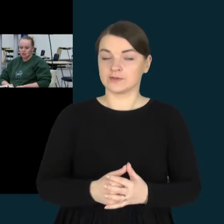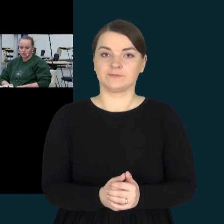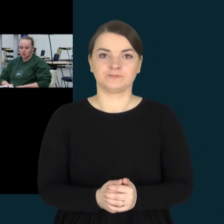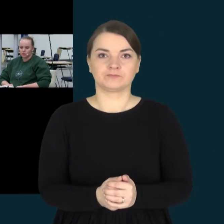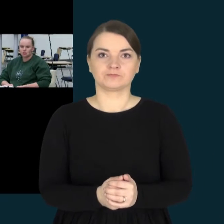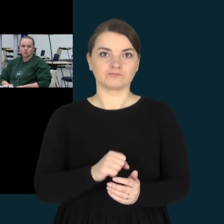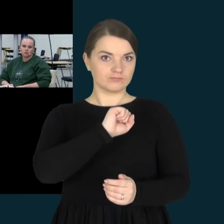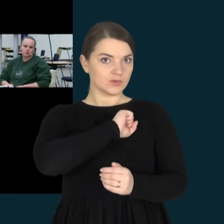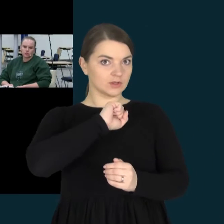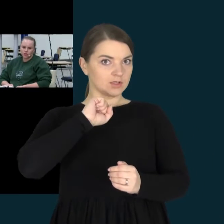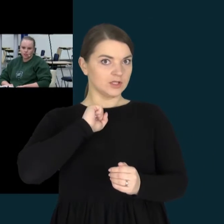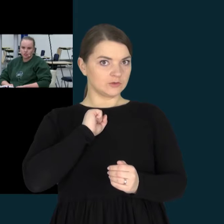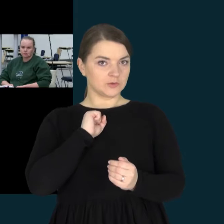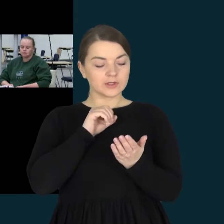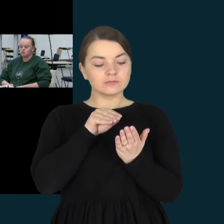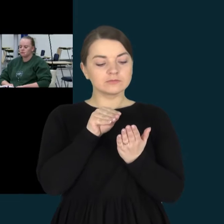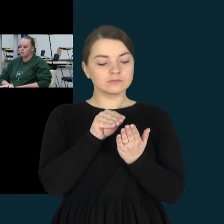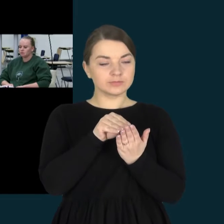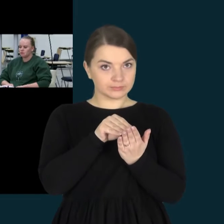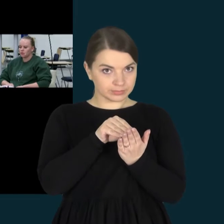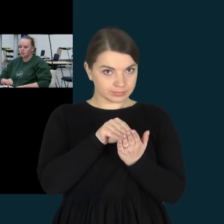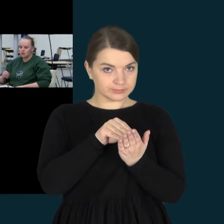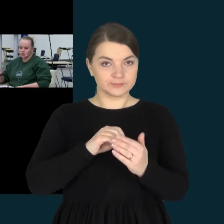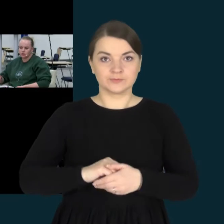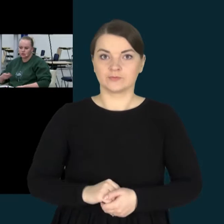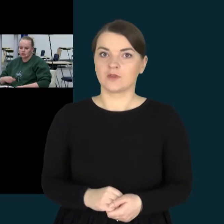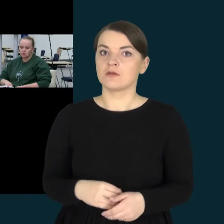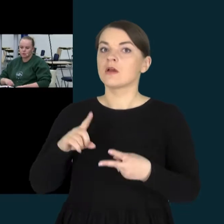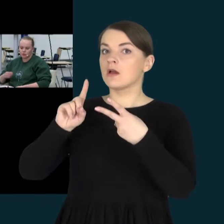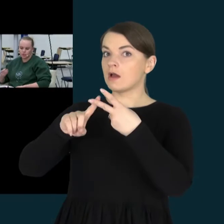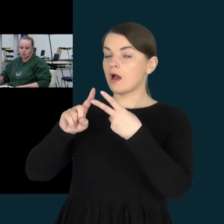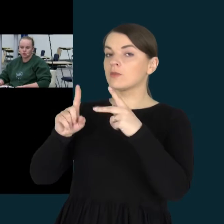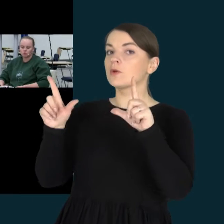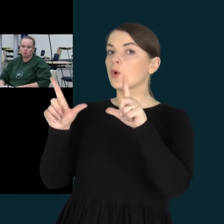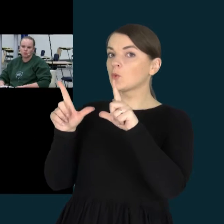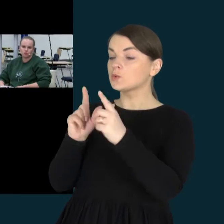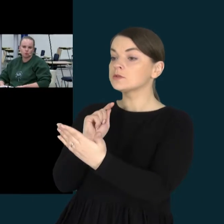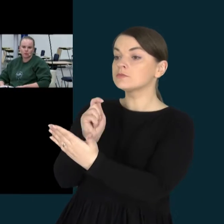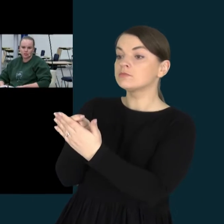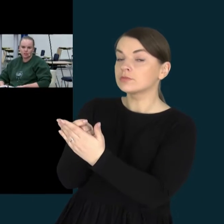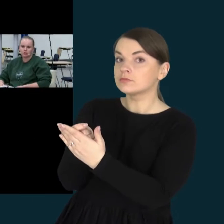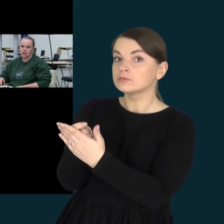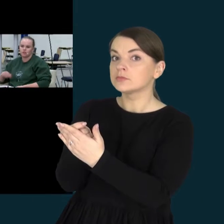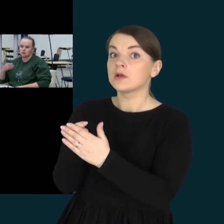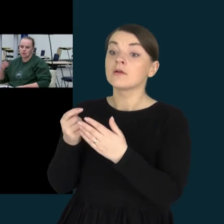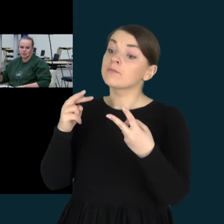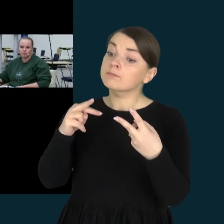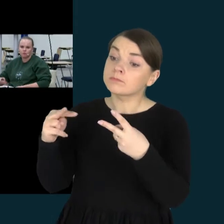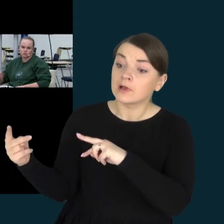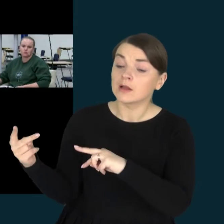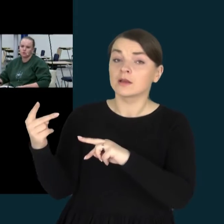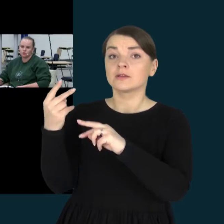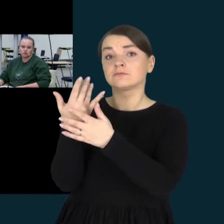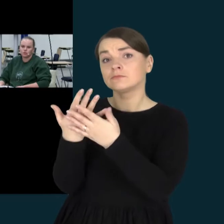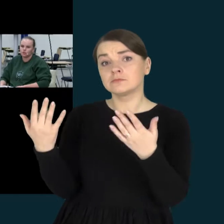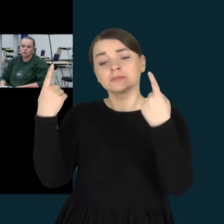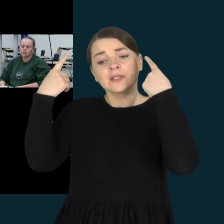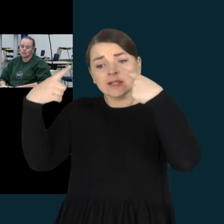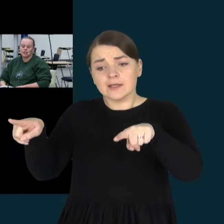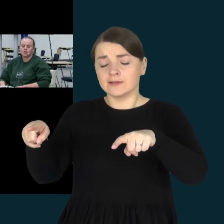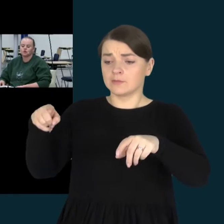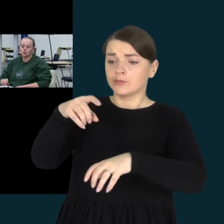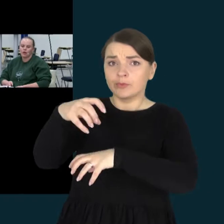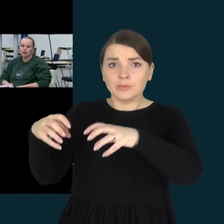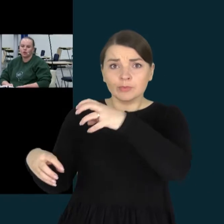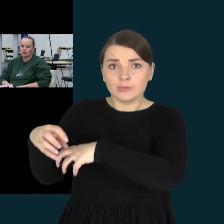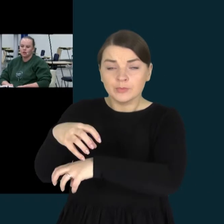Daktarė jau kažką užsirašė. Kita, kai sunaus paprašiau padaryti, ką nors darb, o sukurti iš tų